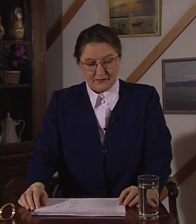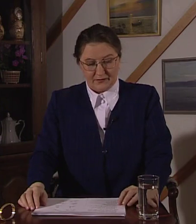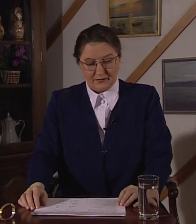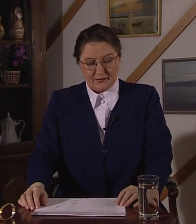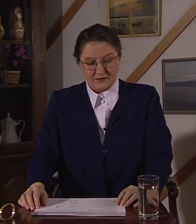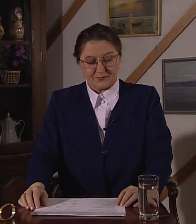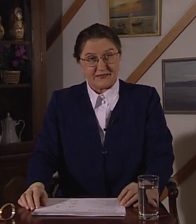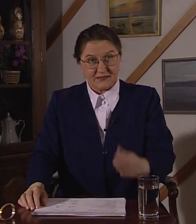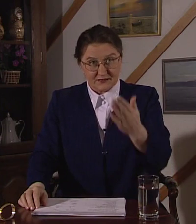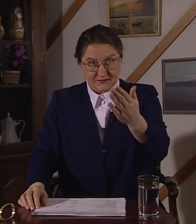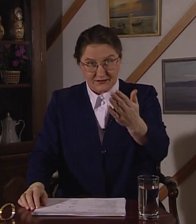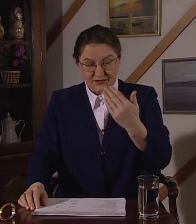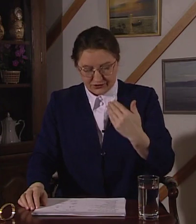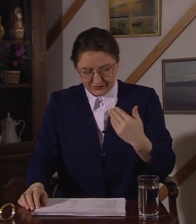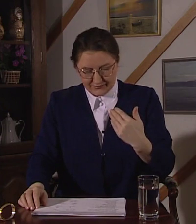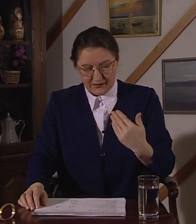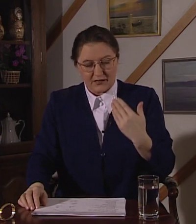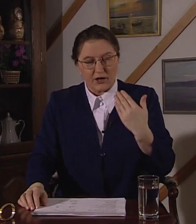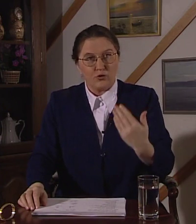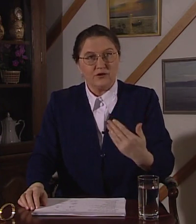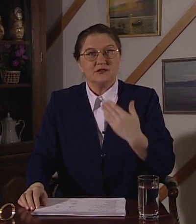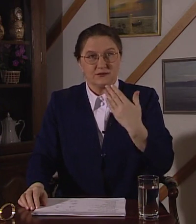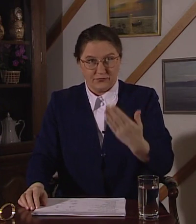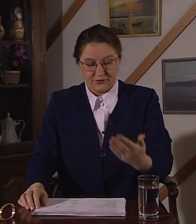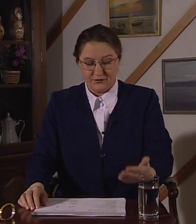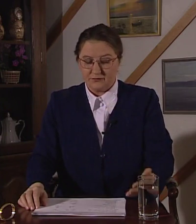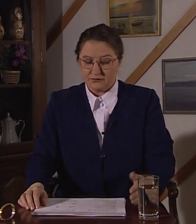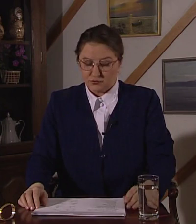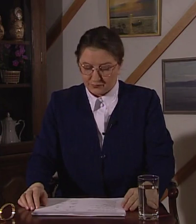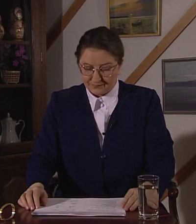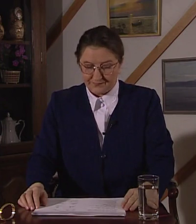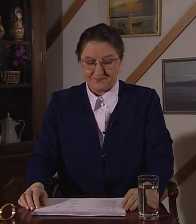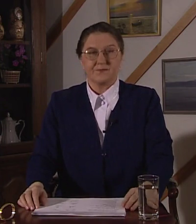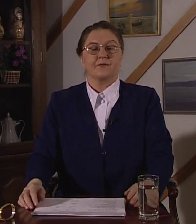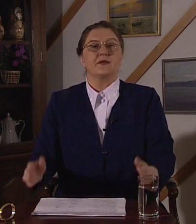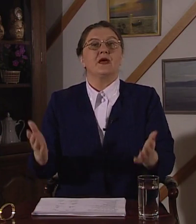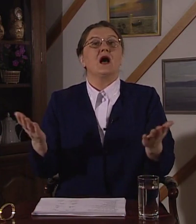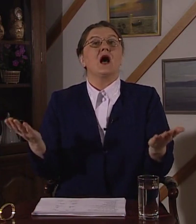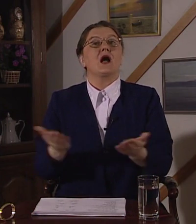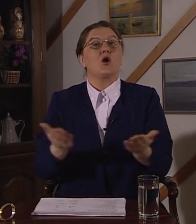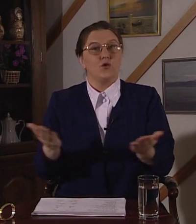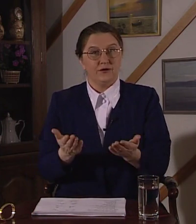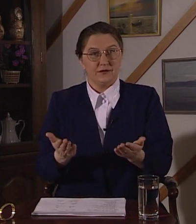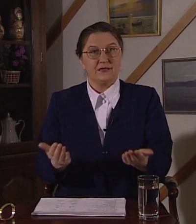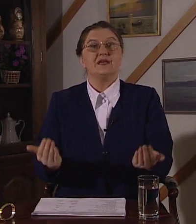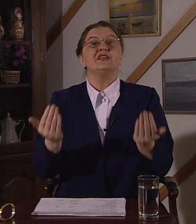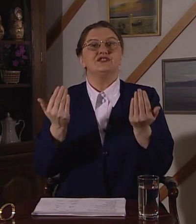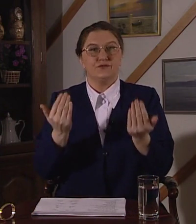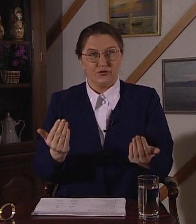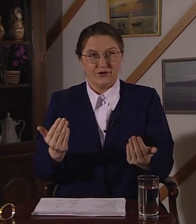Спросите и скажите, какой сегодня суп? Какой сегодня